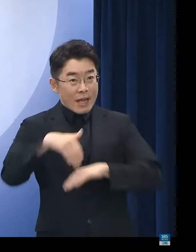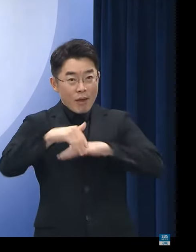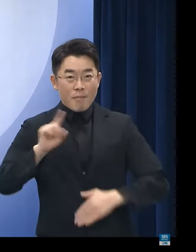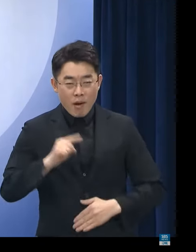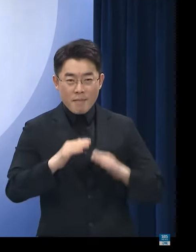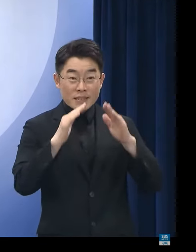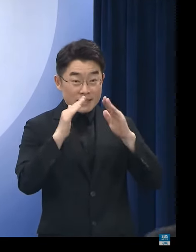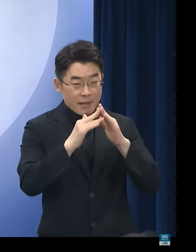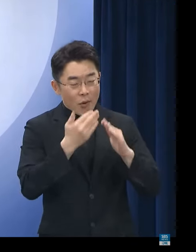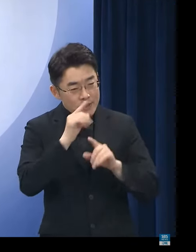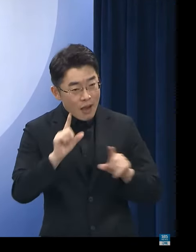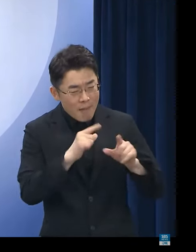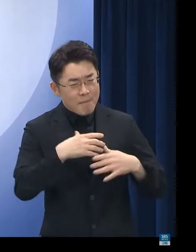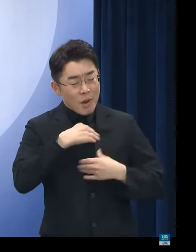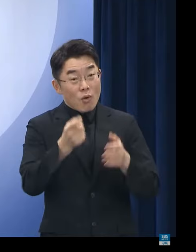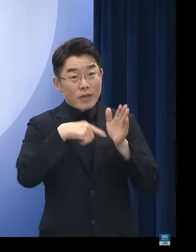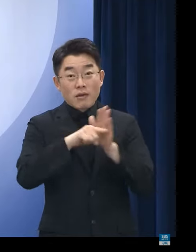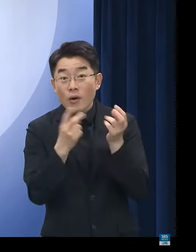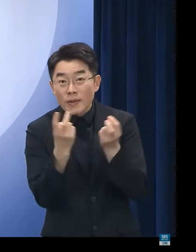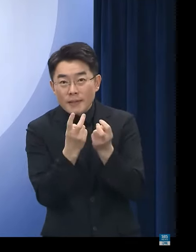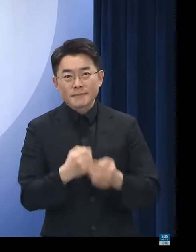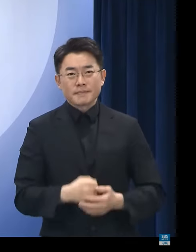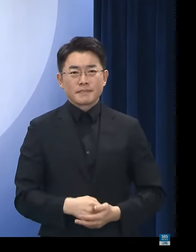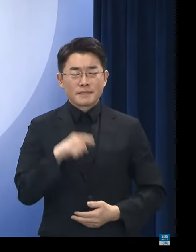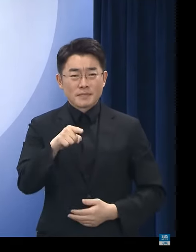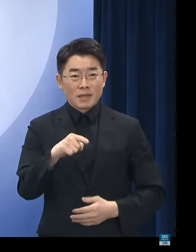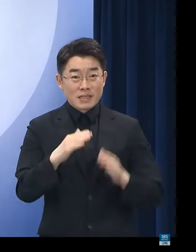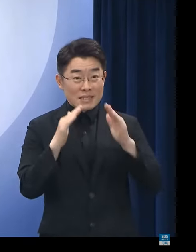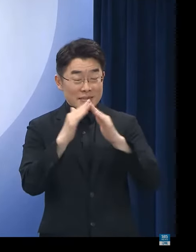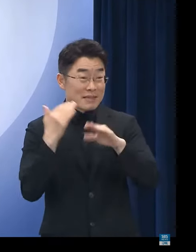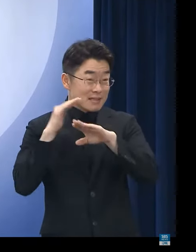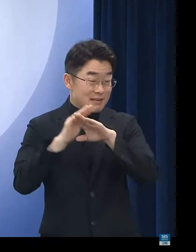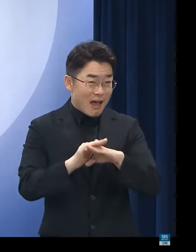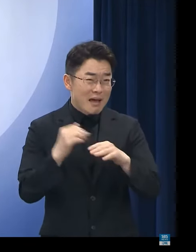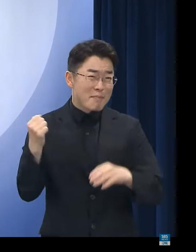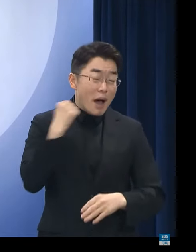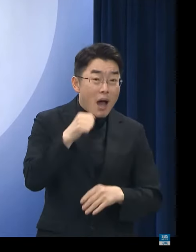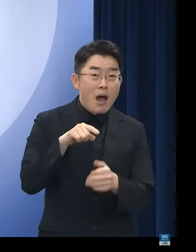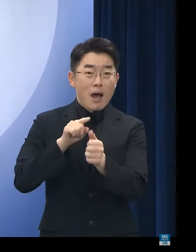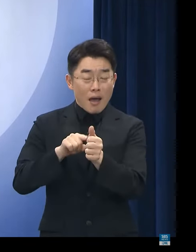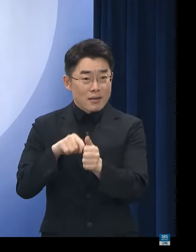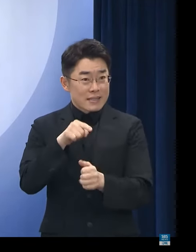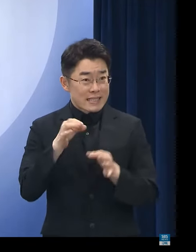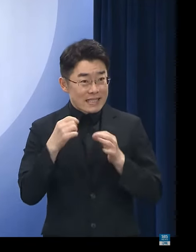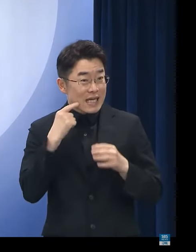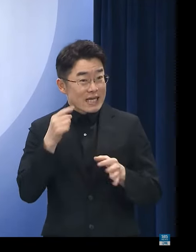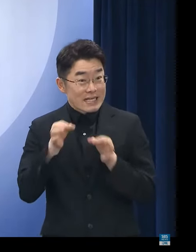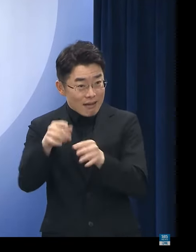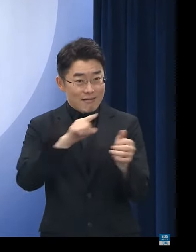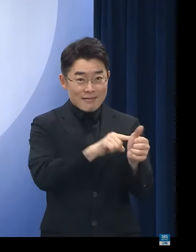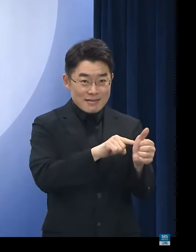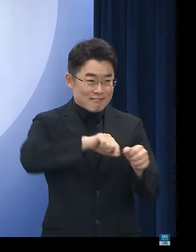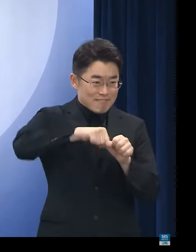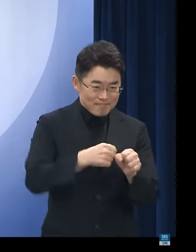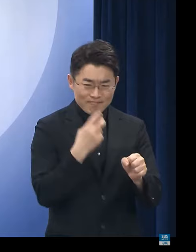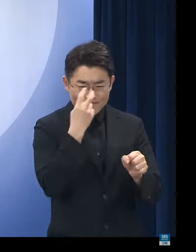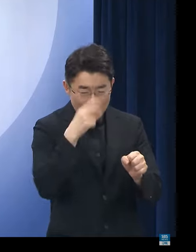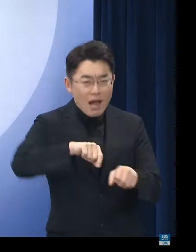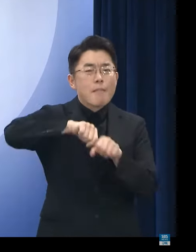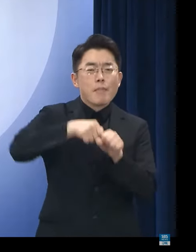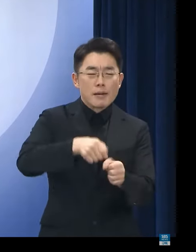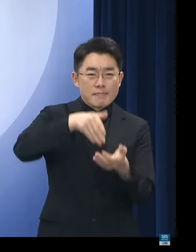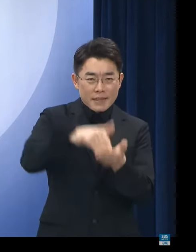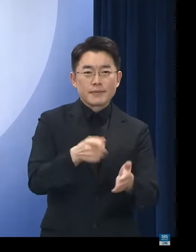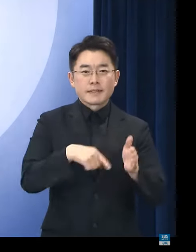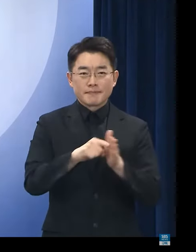파괴하고 미래세대에 회복 불가능한 상처를 주는 전세사기범죄에 대해서 철저하게 수사하여 죄에 상응하는 처벌을